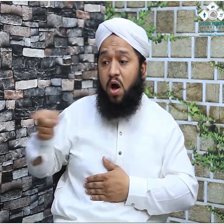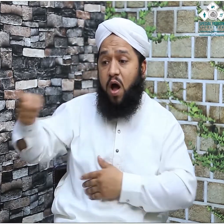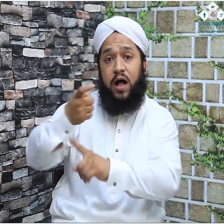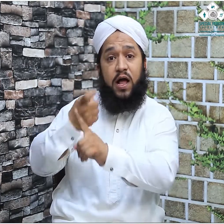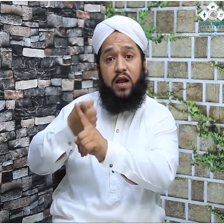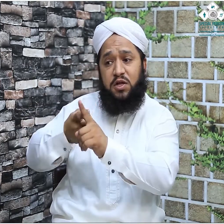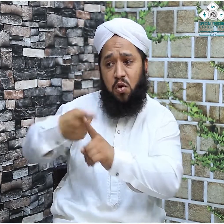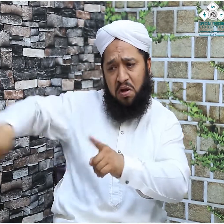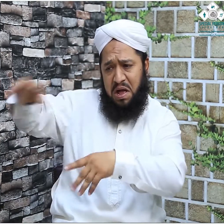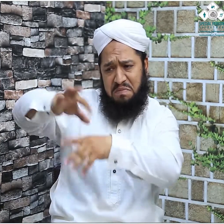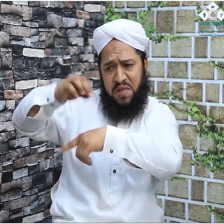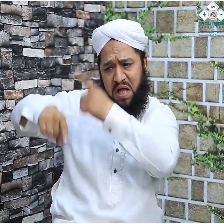کئی کیمل دب کر